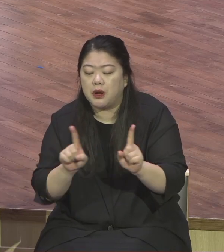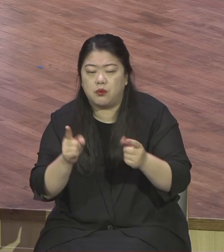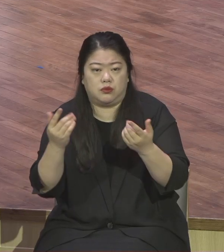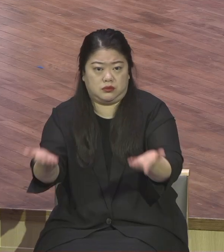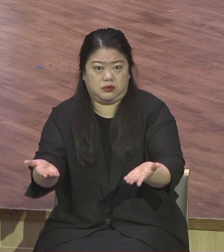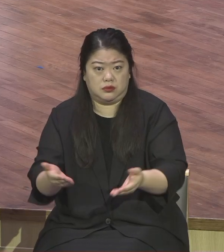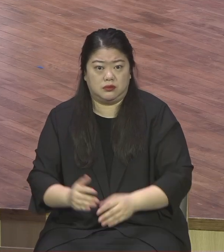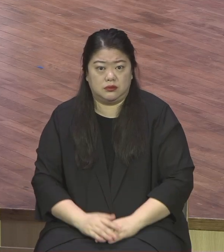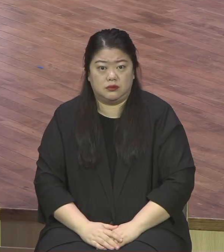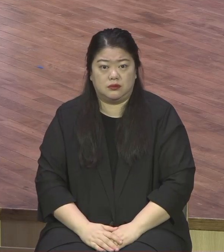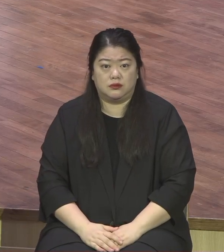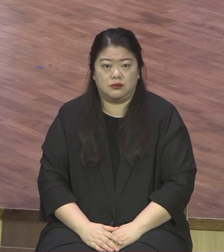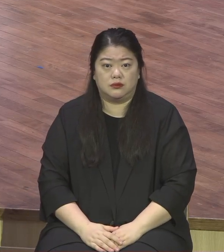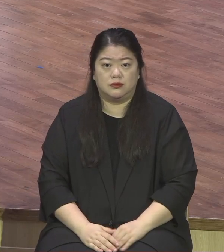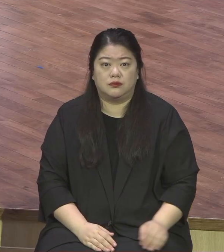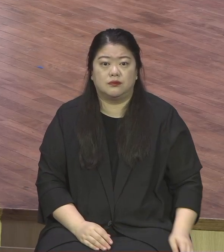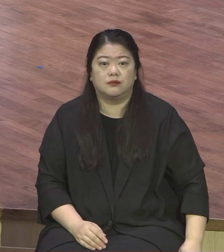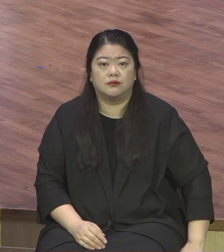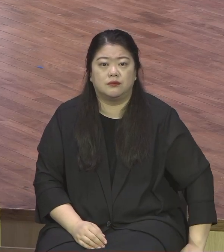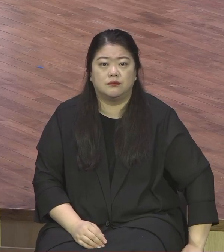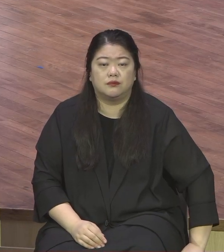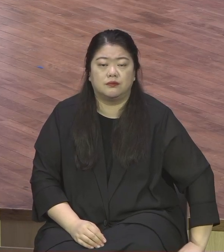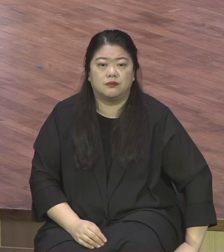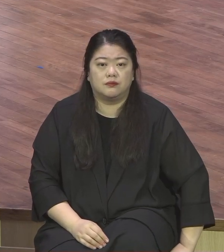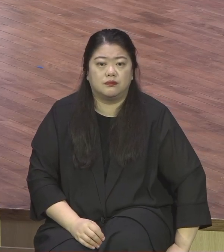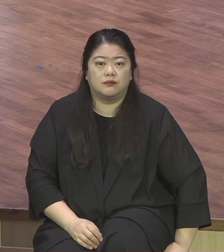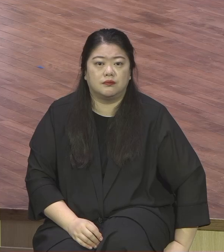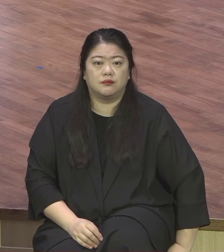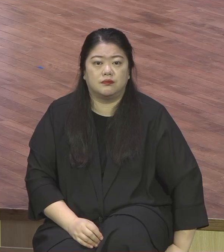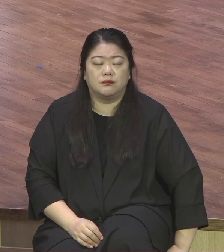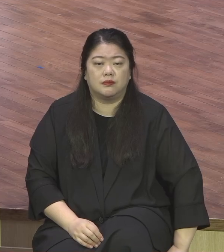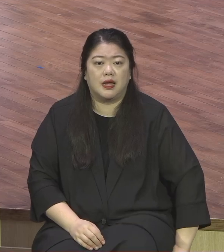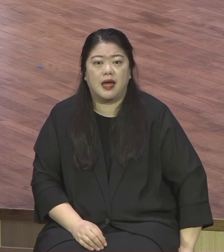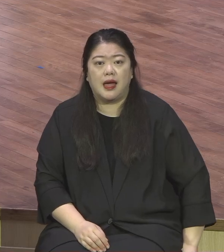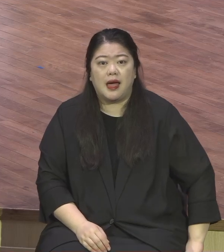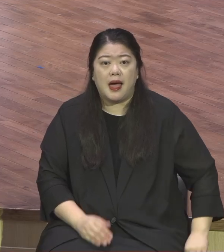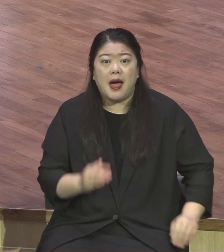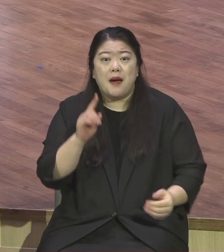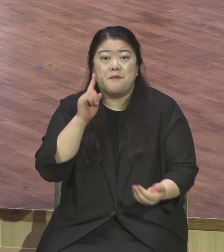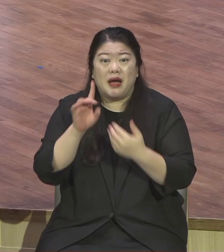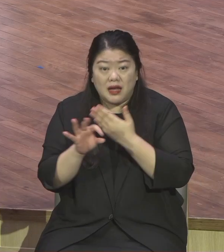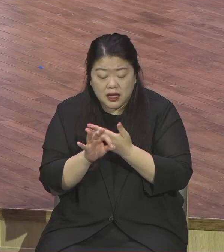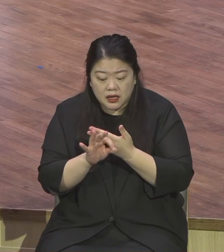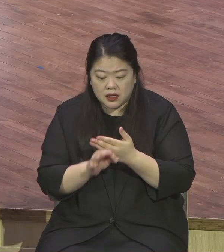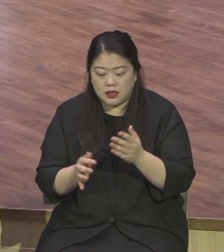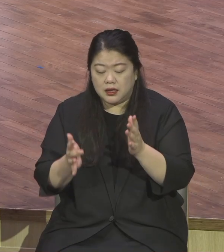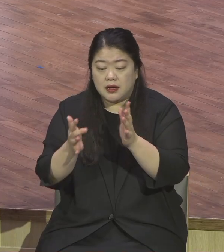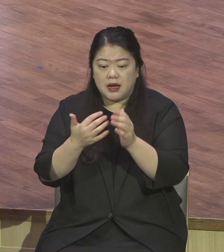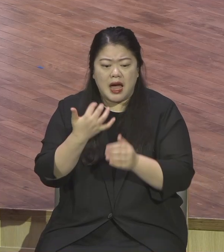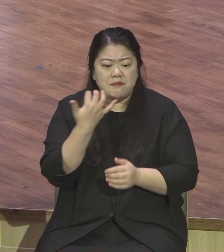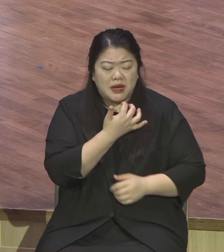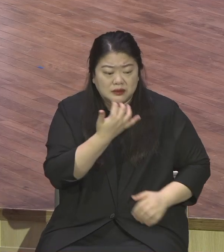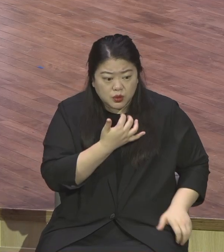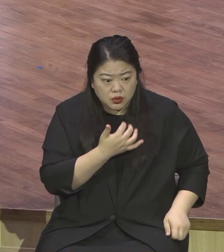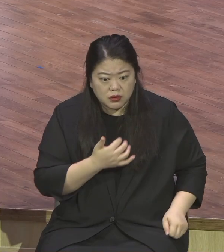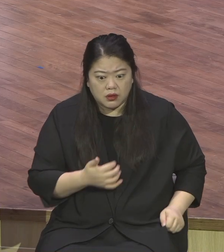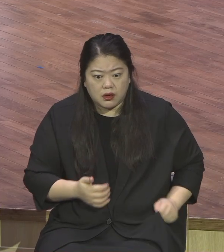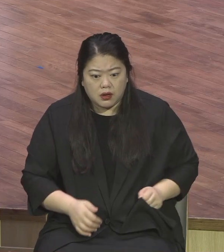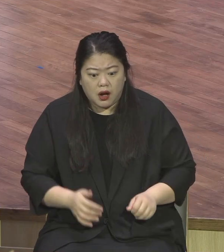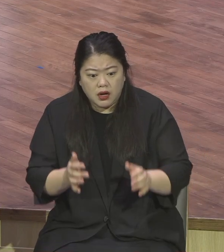만약 예수님께서 절망 가운데 있던 베드로를 한 번도 찾아오셔서 만나 주시지 않으셨다고 하면